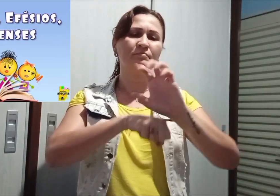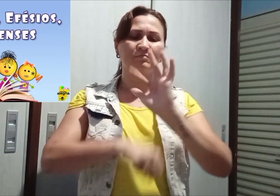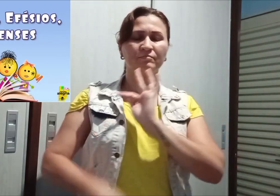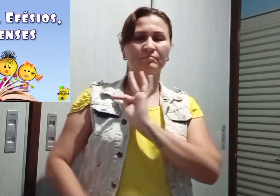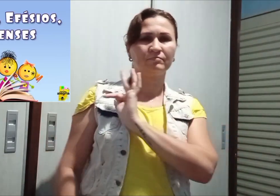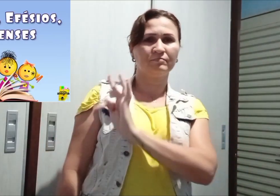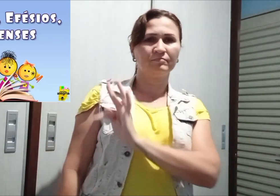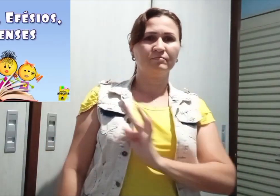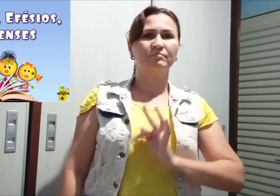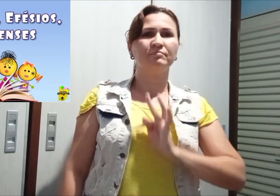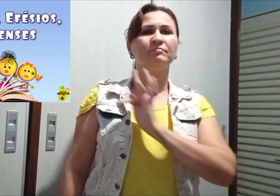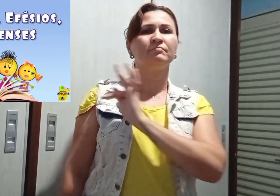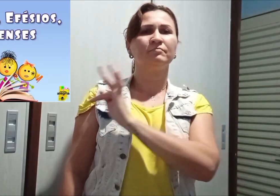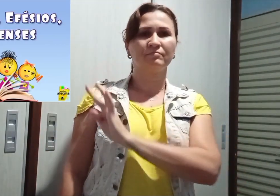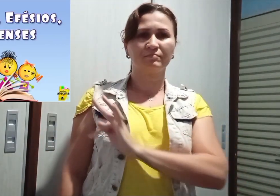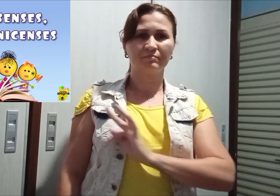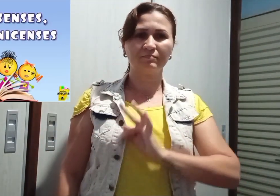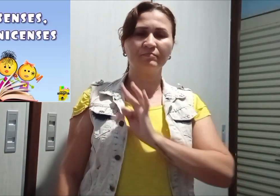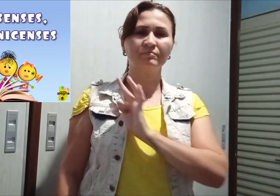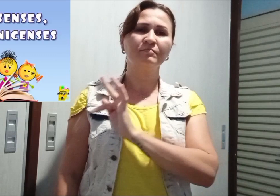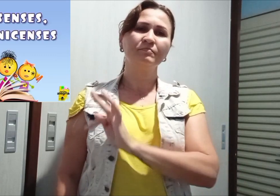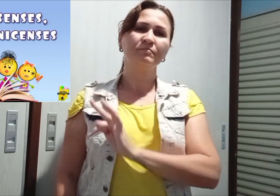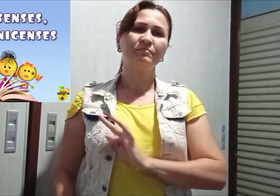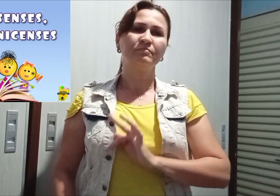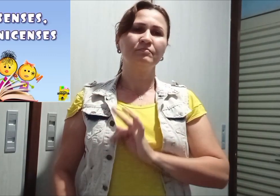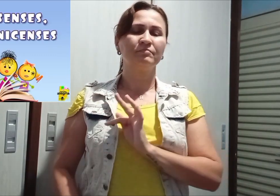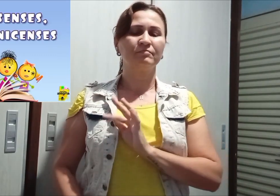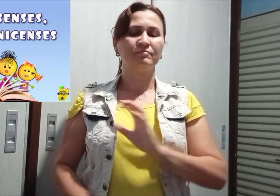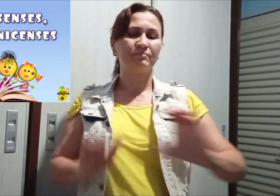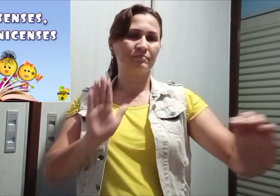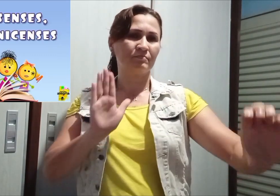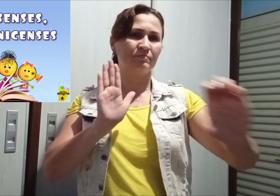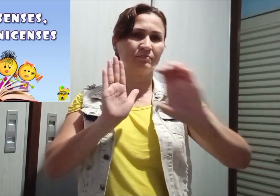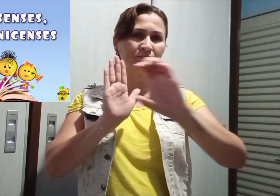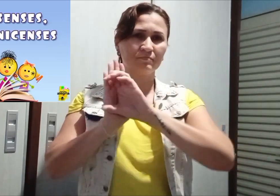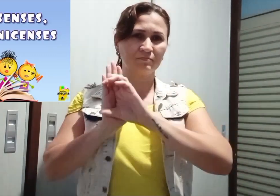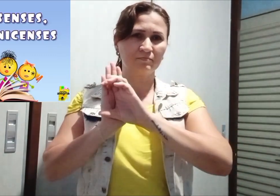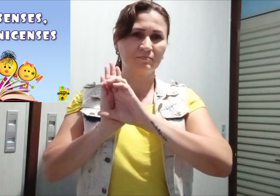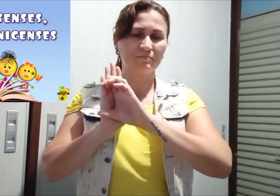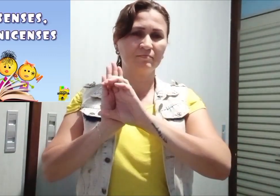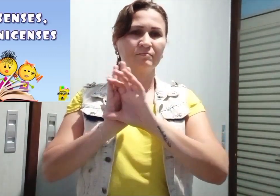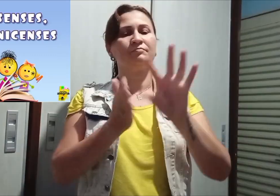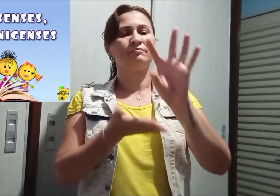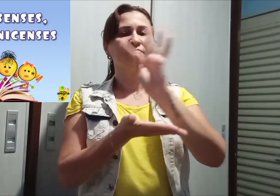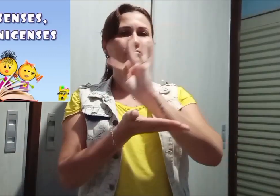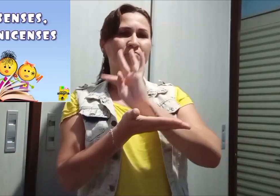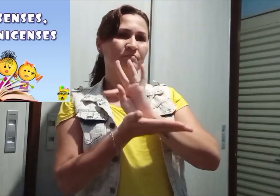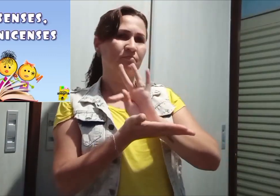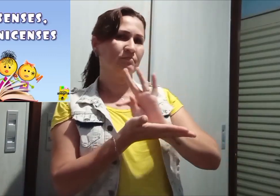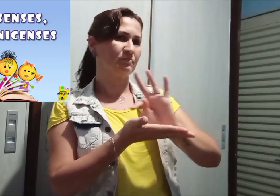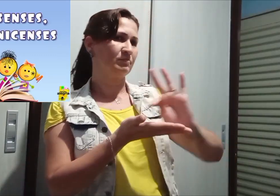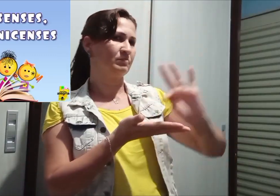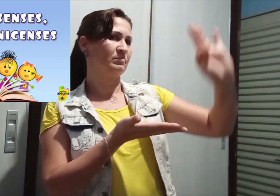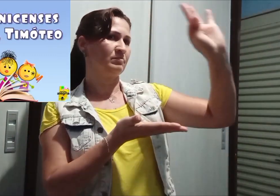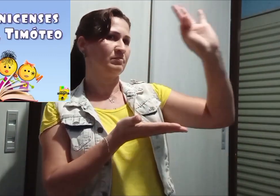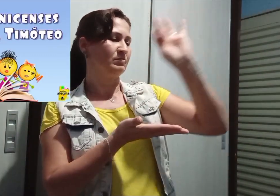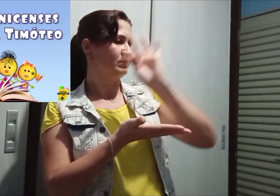Filipenses, Colossenses, Pessalonicenses,